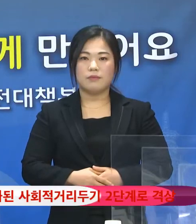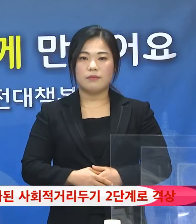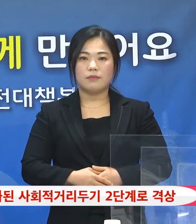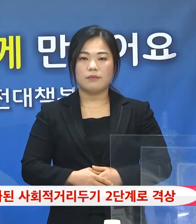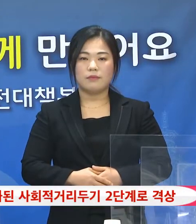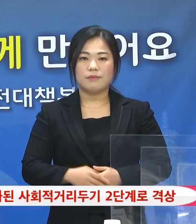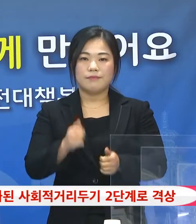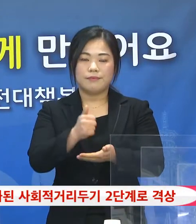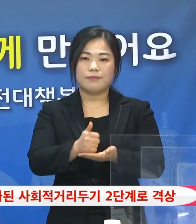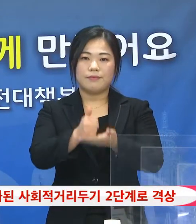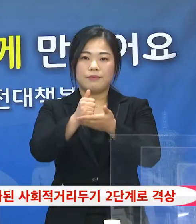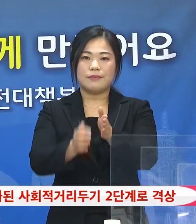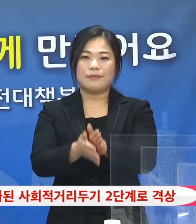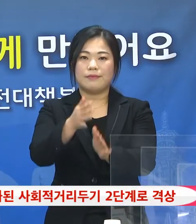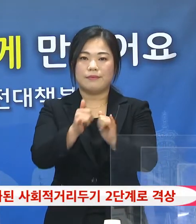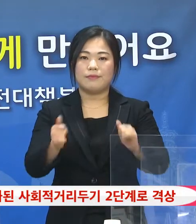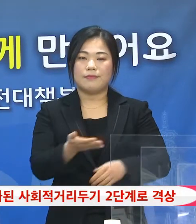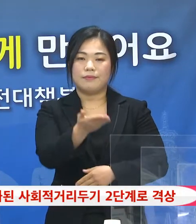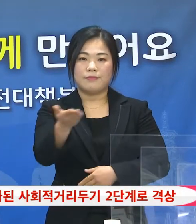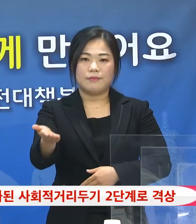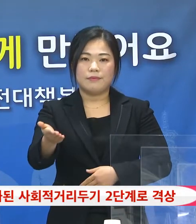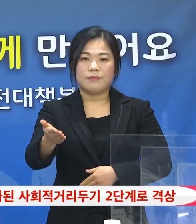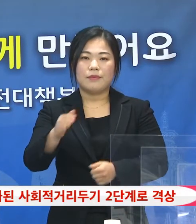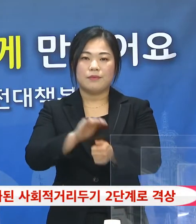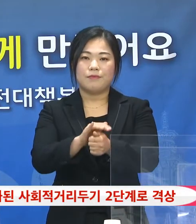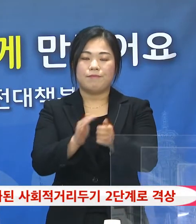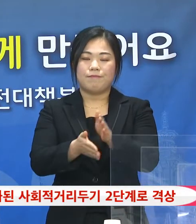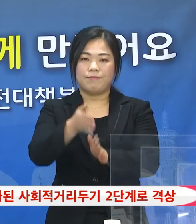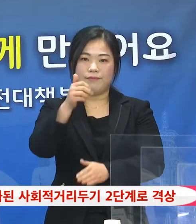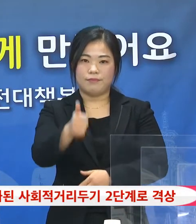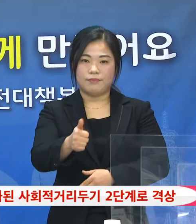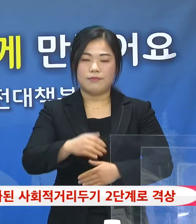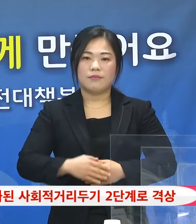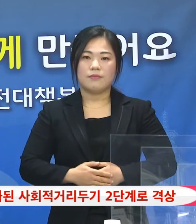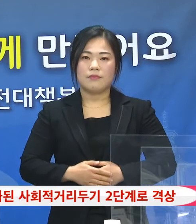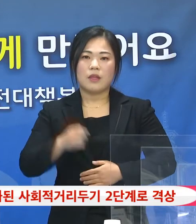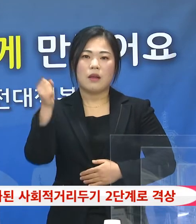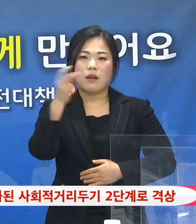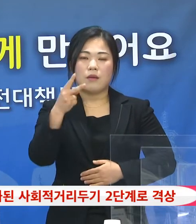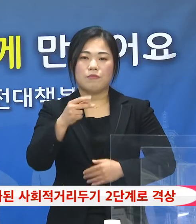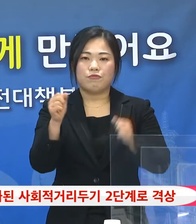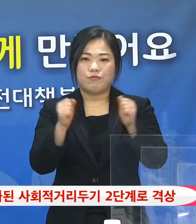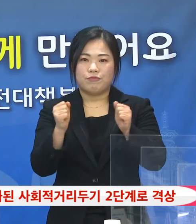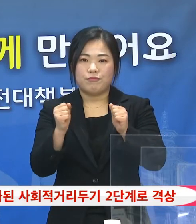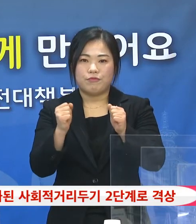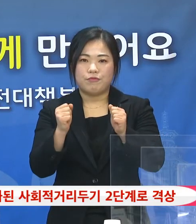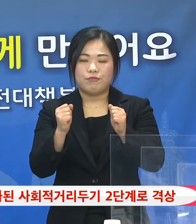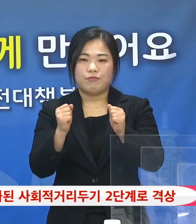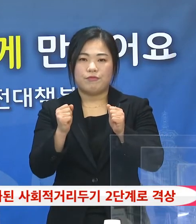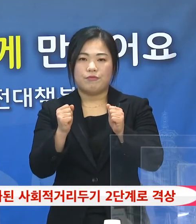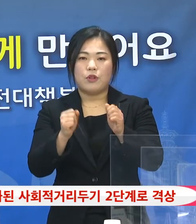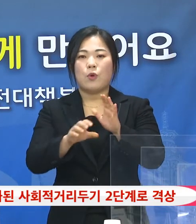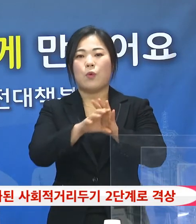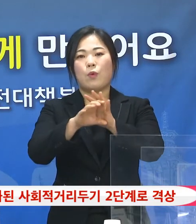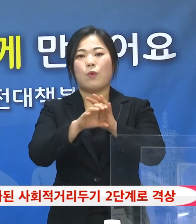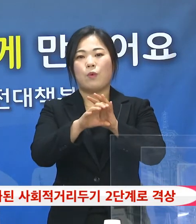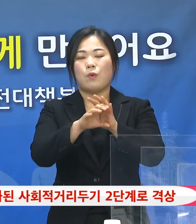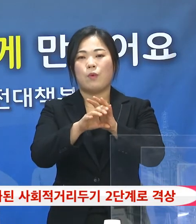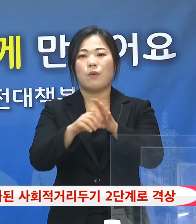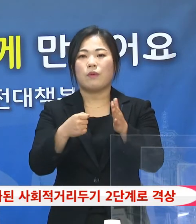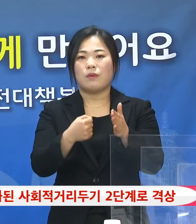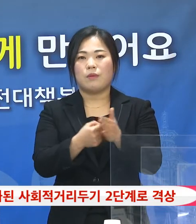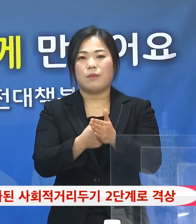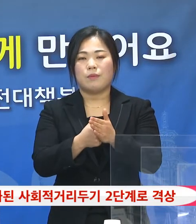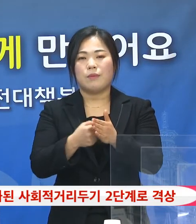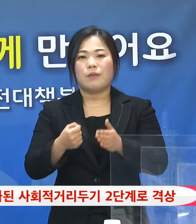존경하는 시민 여러분, 준학영 경주시장입니다. 갑작스레 몰아다친 한파에다 코로나19로 인해